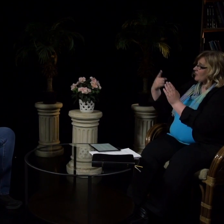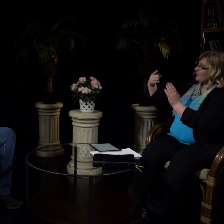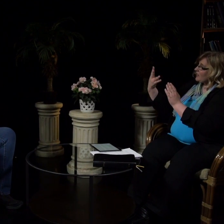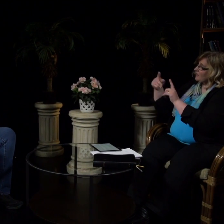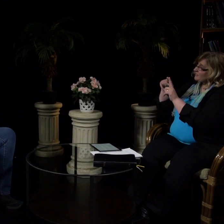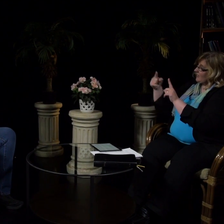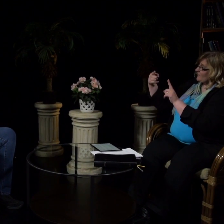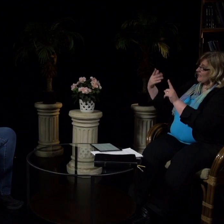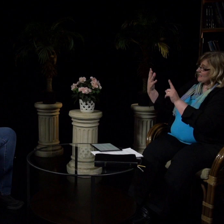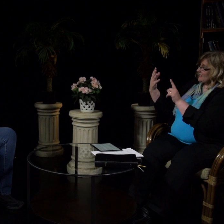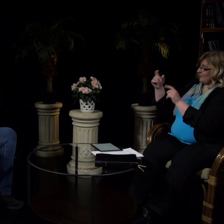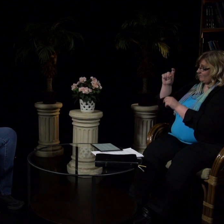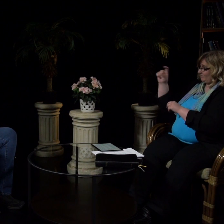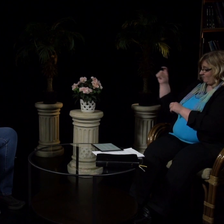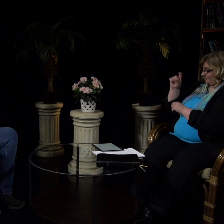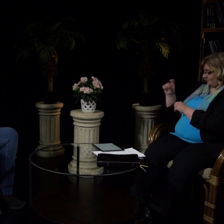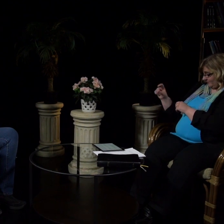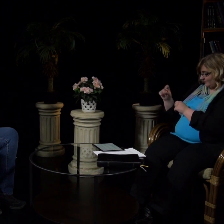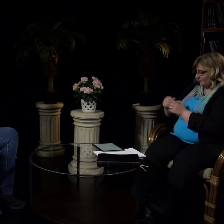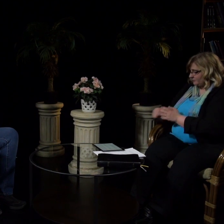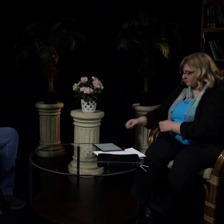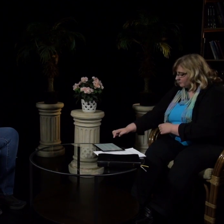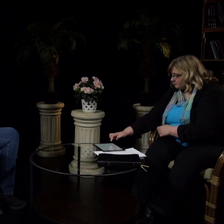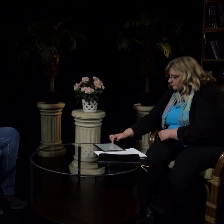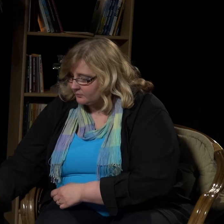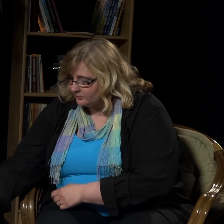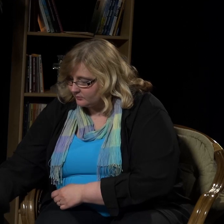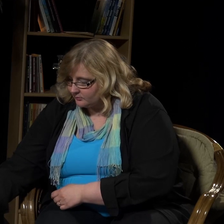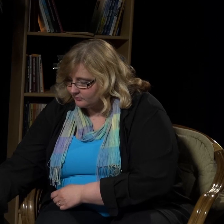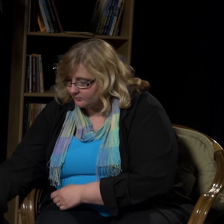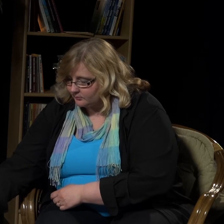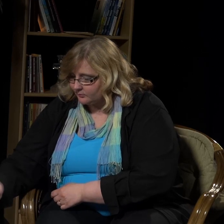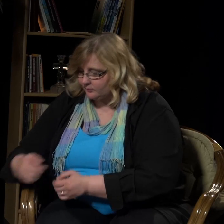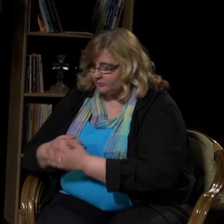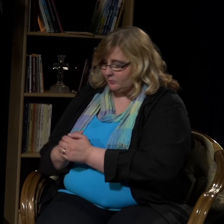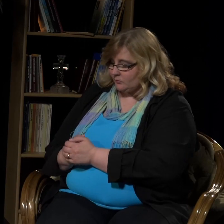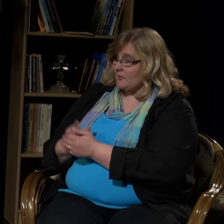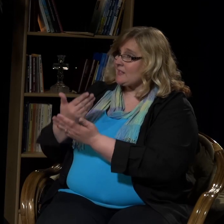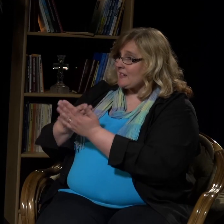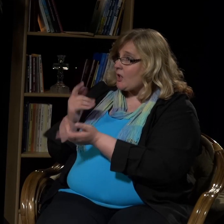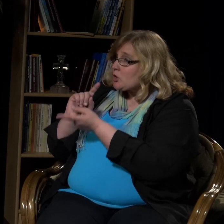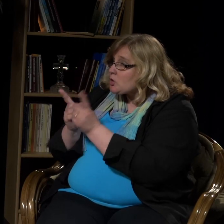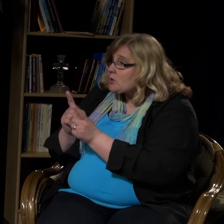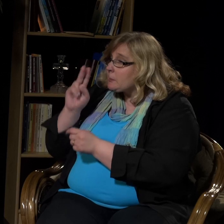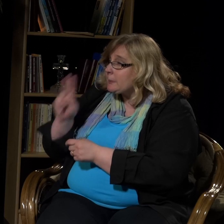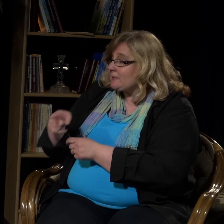Vielä tähän liittyen toinen kohta Matteuksen evankeliumista, luku 6, jakeet 14